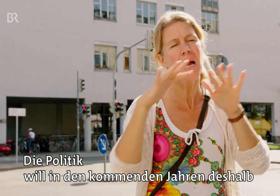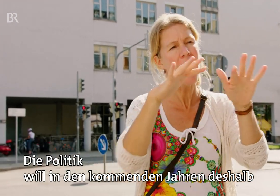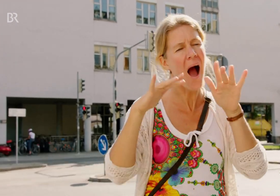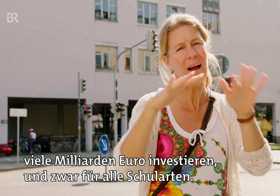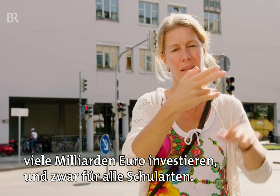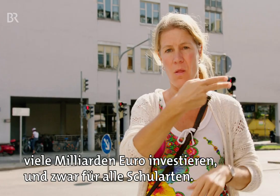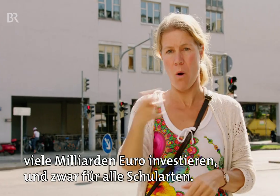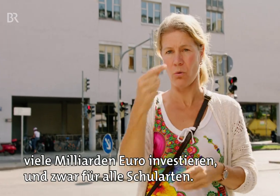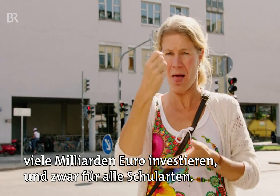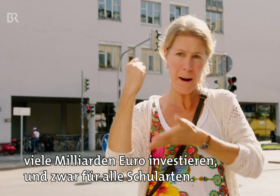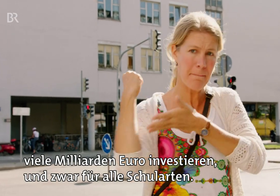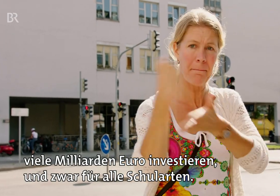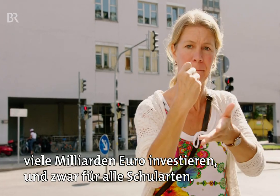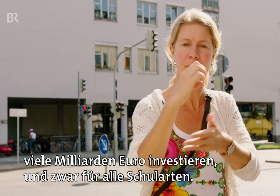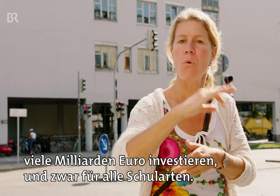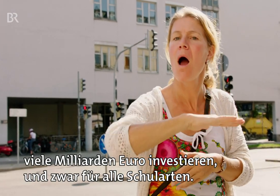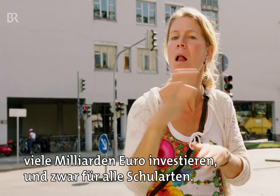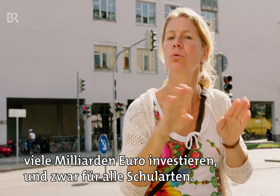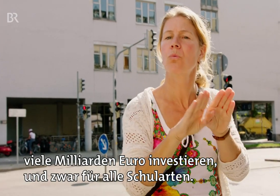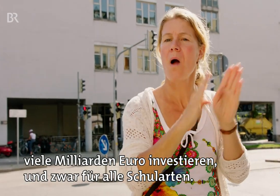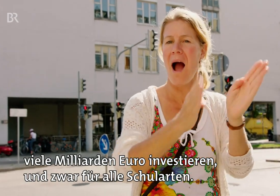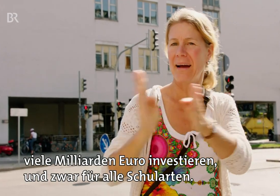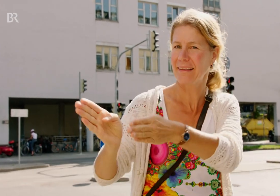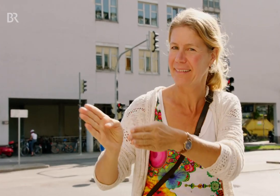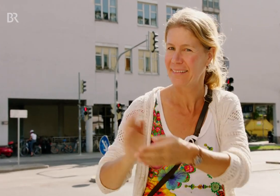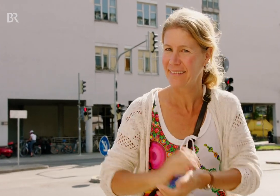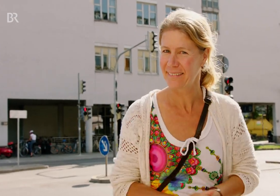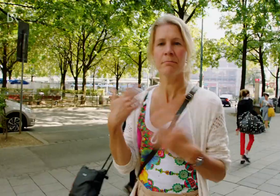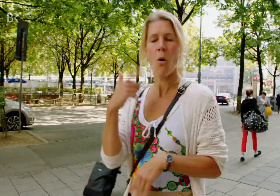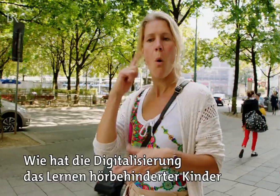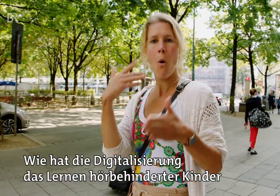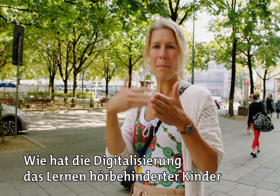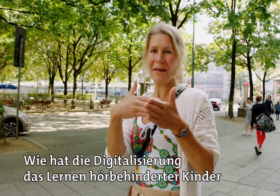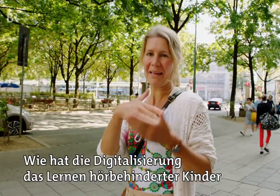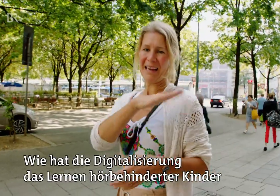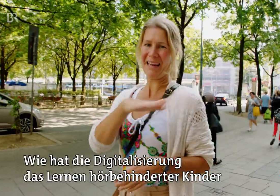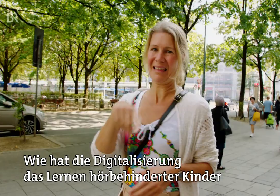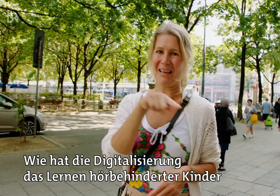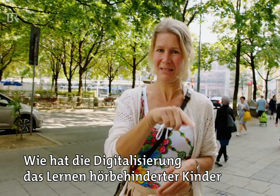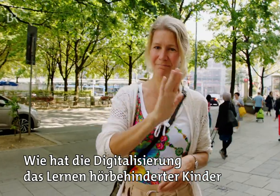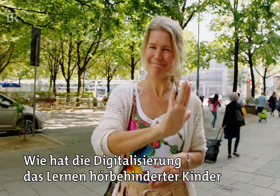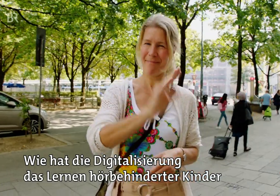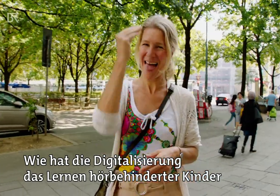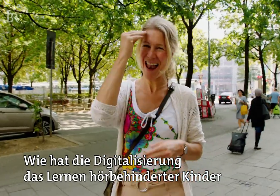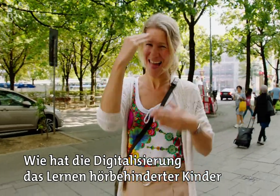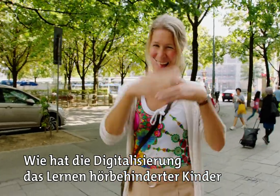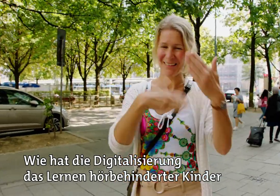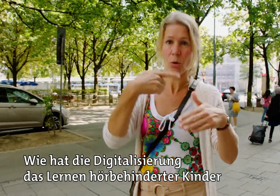viele Milliarden Euro investieren. Und zwar für alle Schularten. Wie hat die Digitalisierung das Lernen